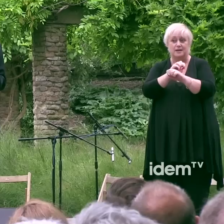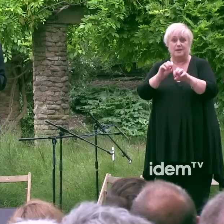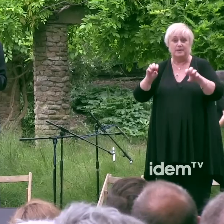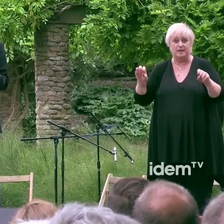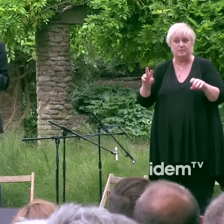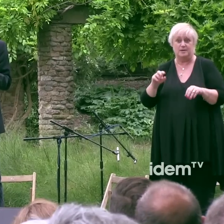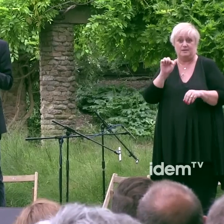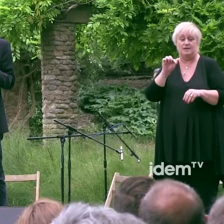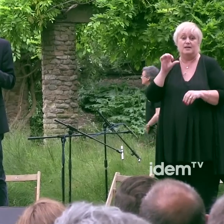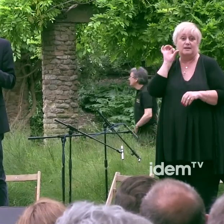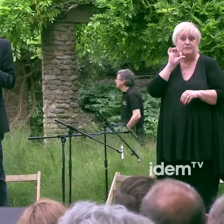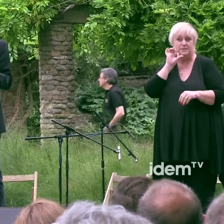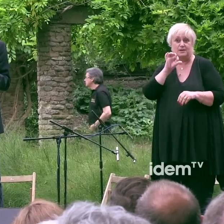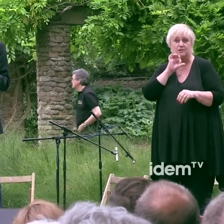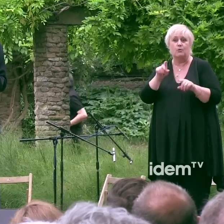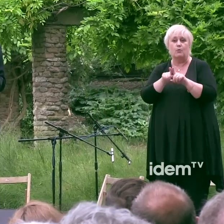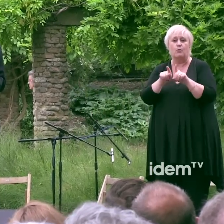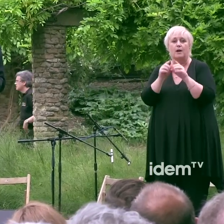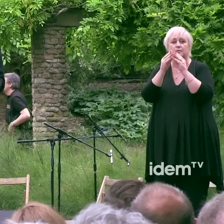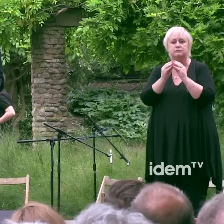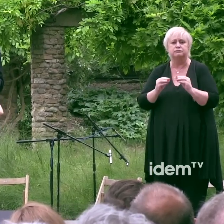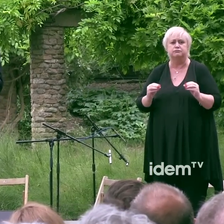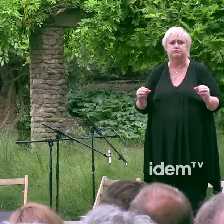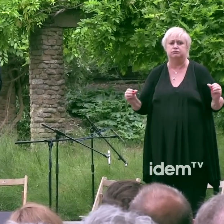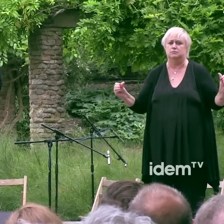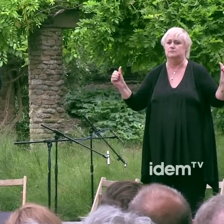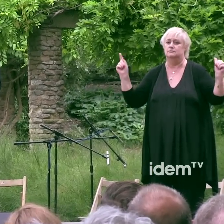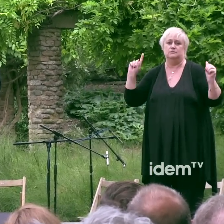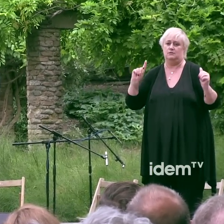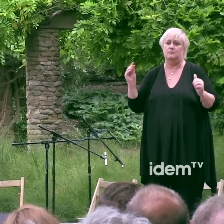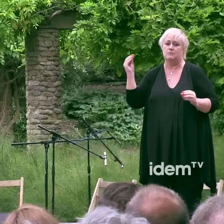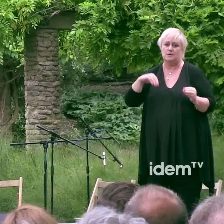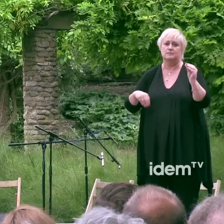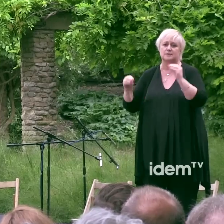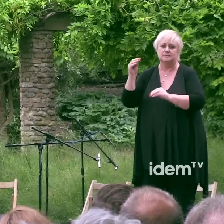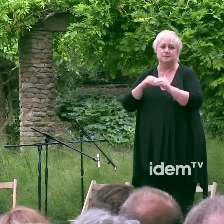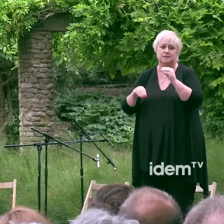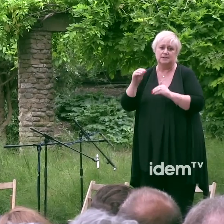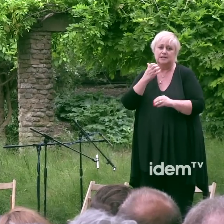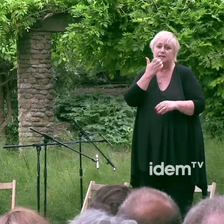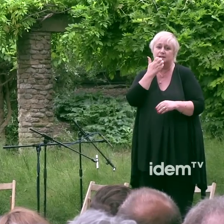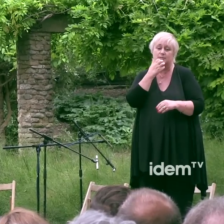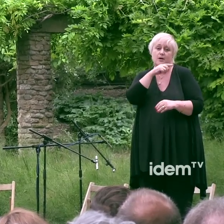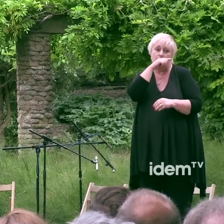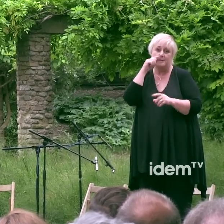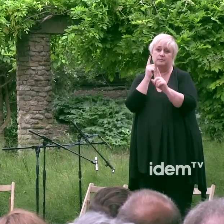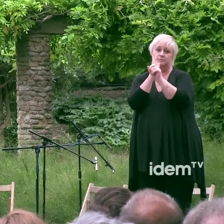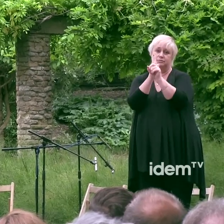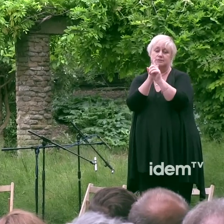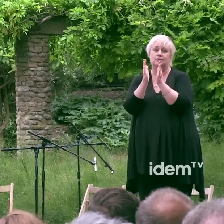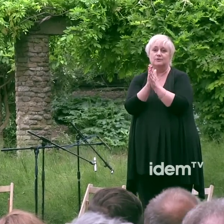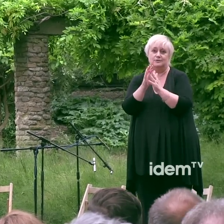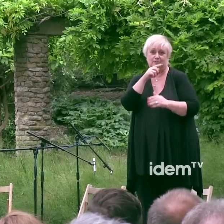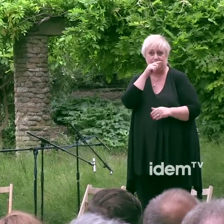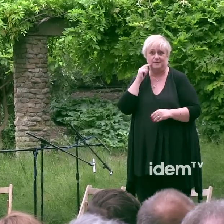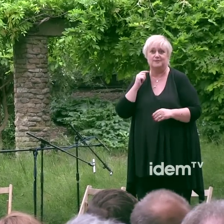què el virus, lluny de retrocedir, incrementa cada cop més entre els més vulnerables, amb els homes que tenen sexe amb homes al capdavant.